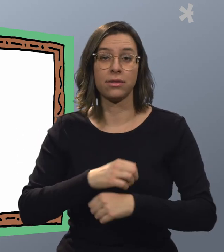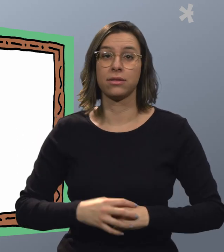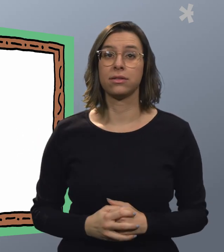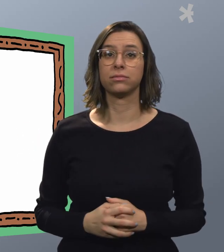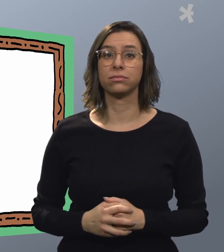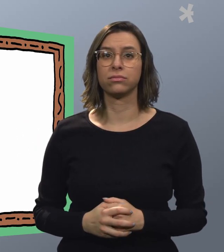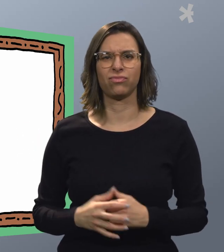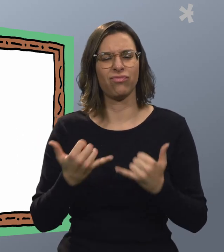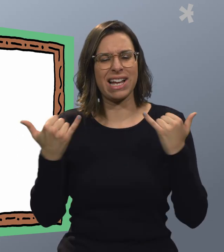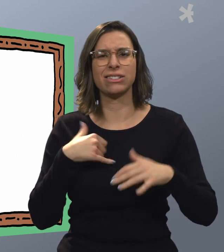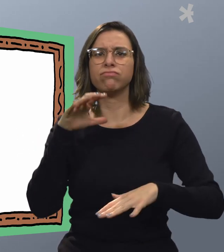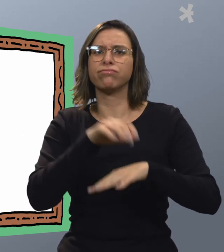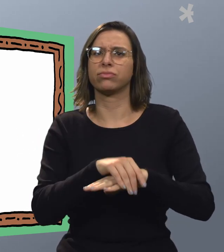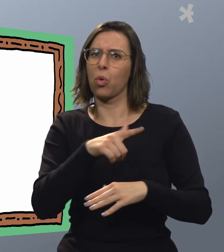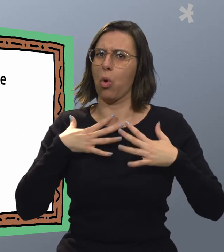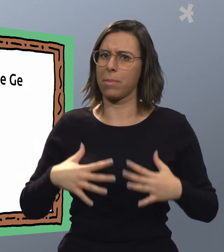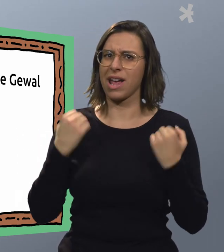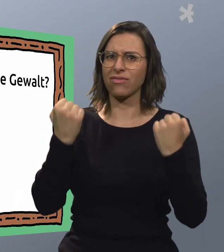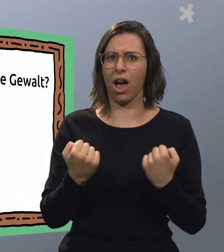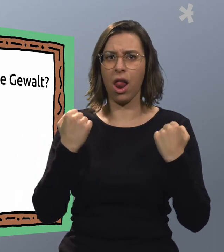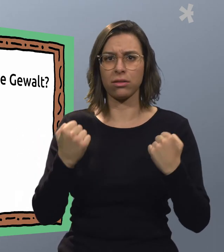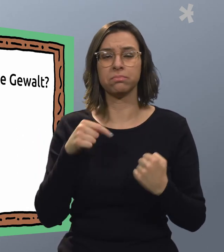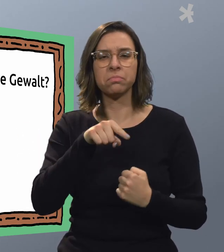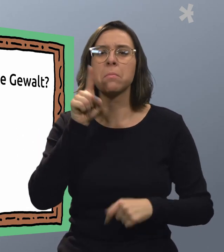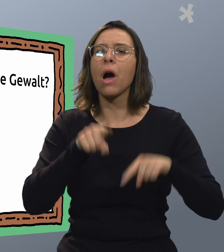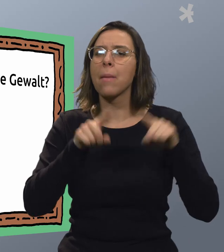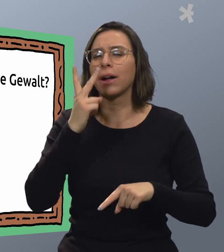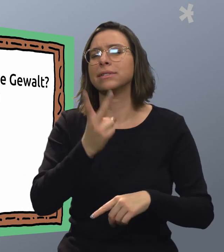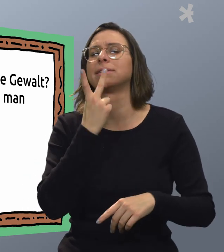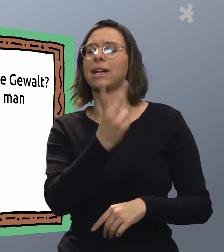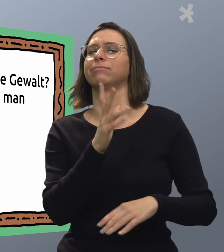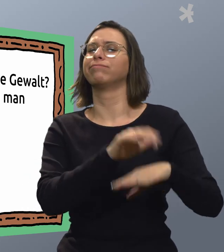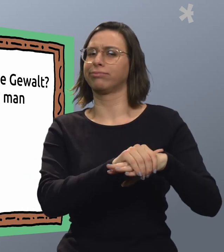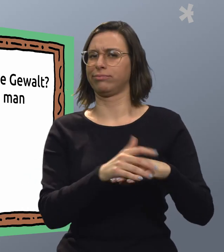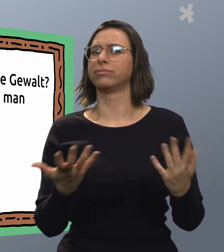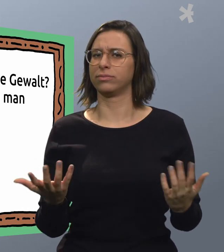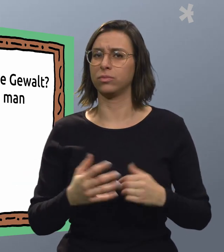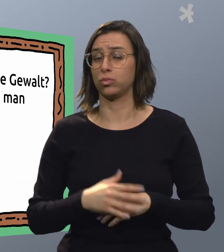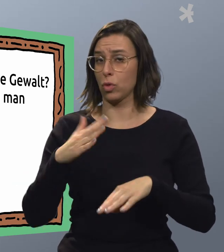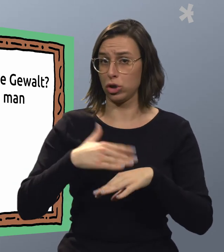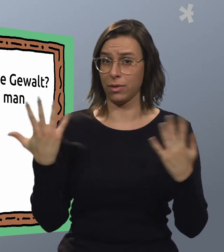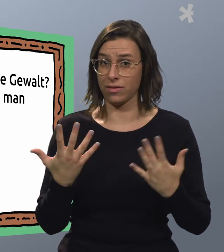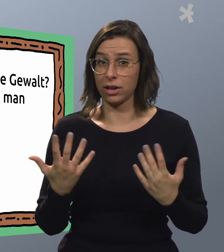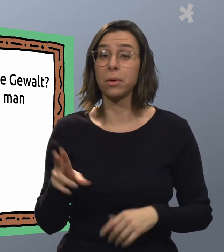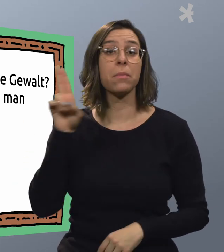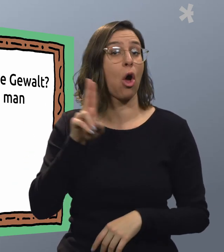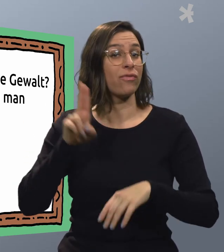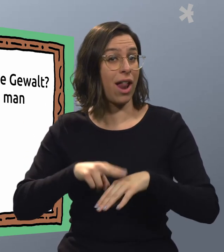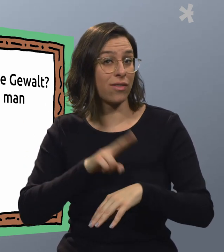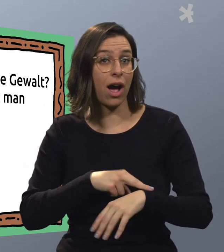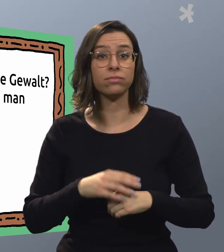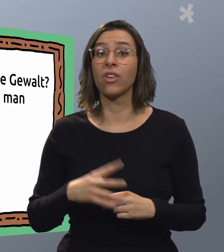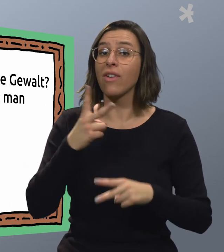Umarmung. Woran erkenne ich körperliche Gewalt? Körperliche Gewalt kann man manchmal sehen.